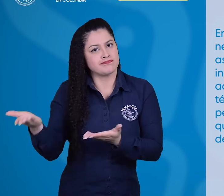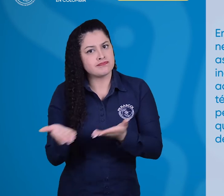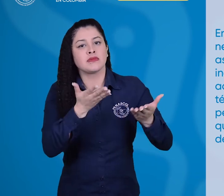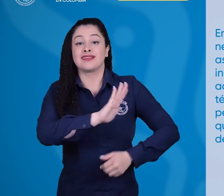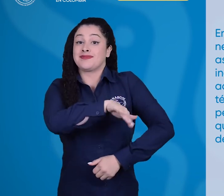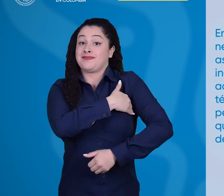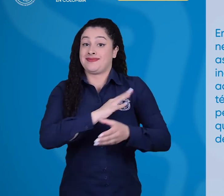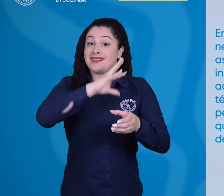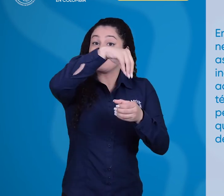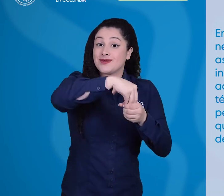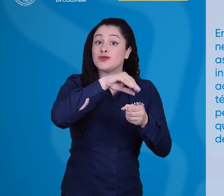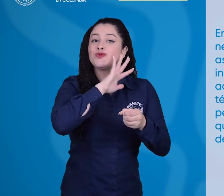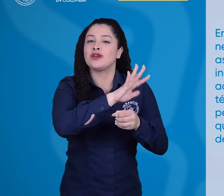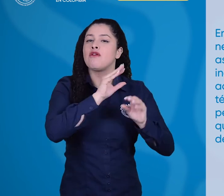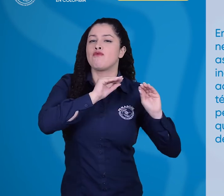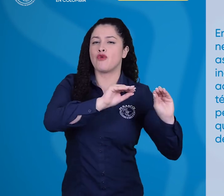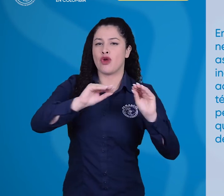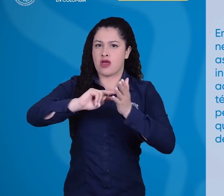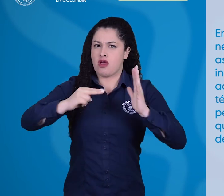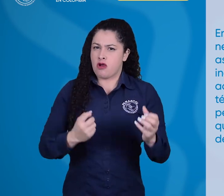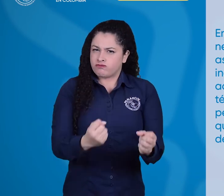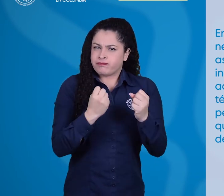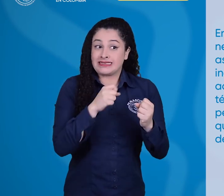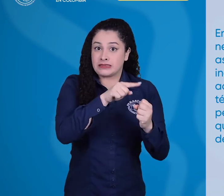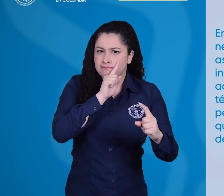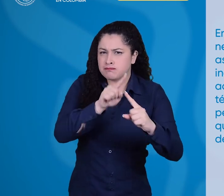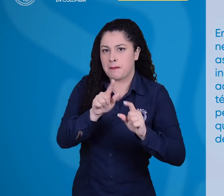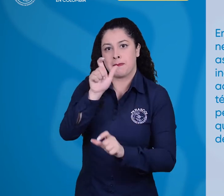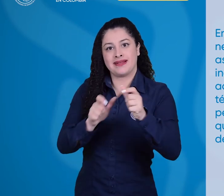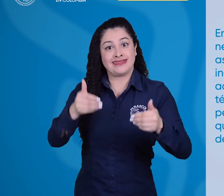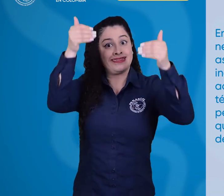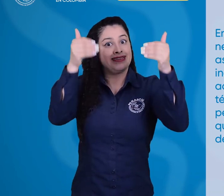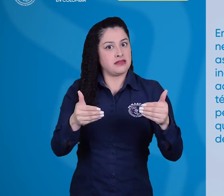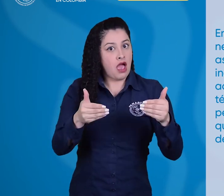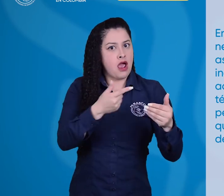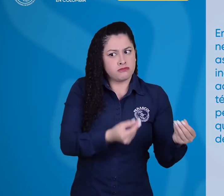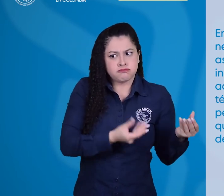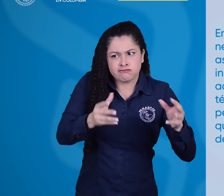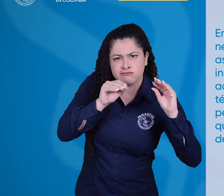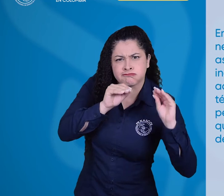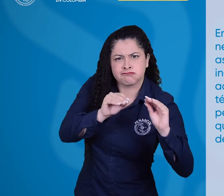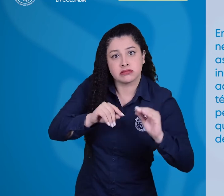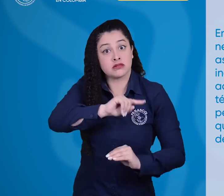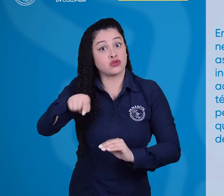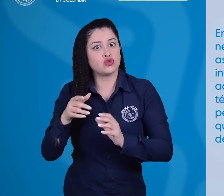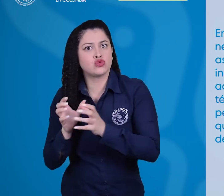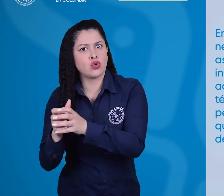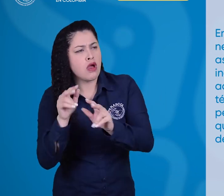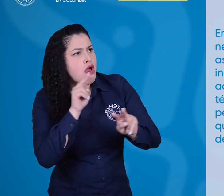acciones de fortalecimiento técnico a organizaciones de personas con discapacidad que adelanta el